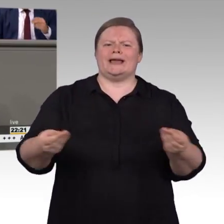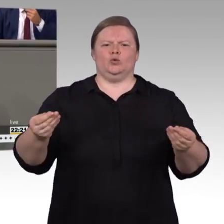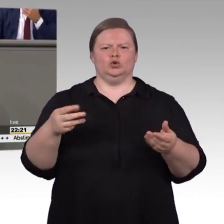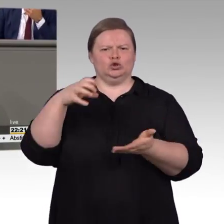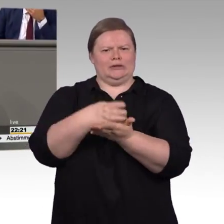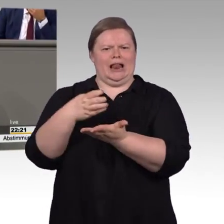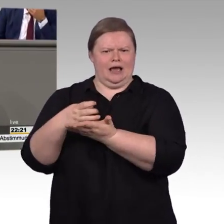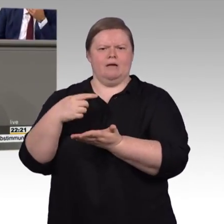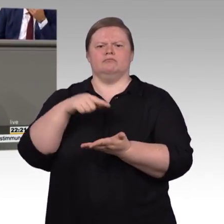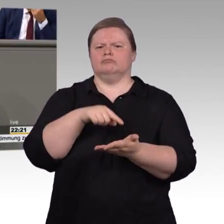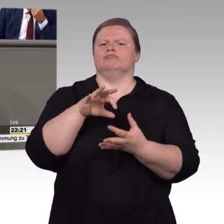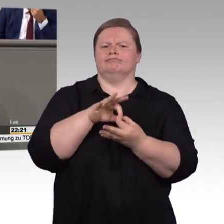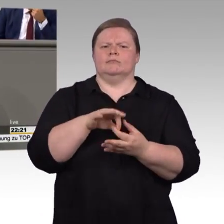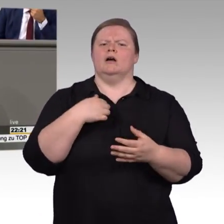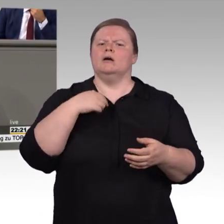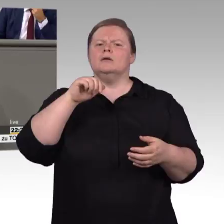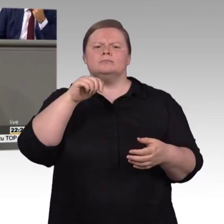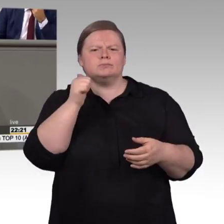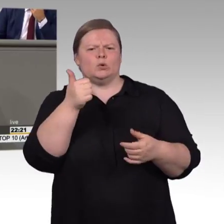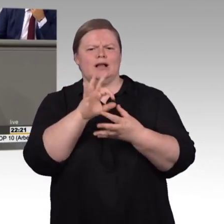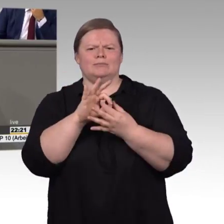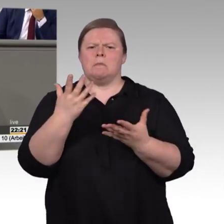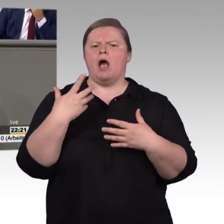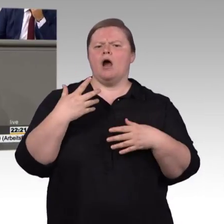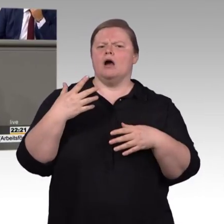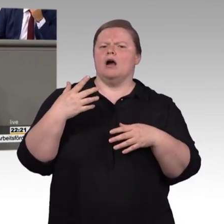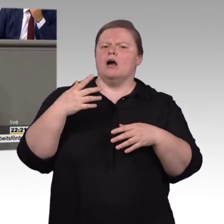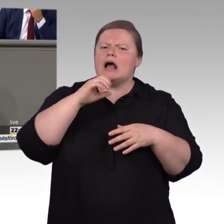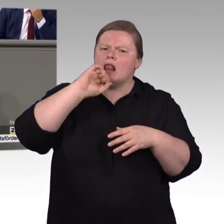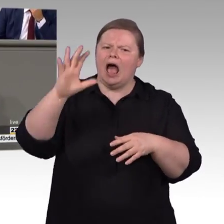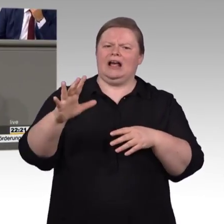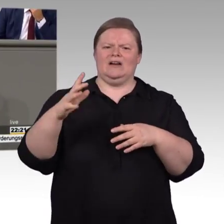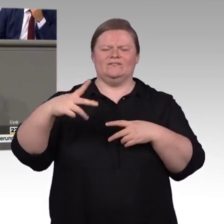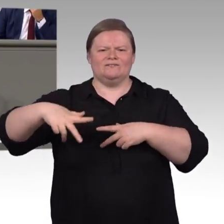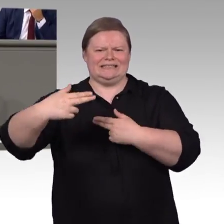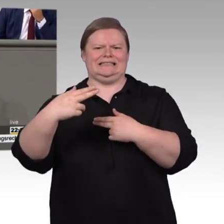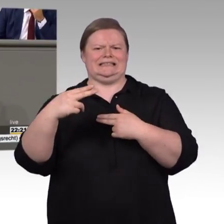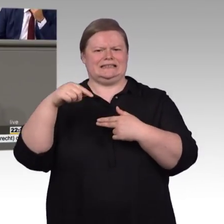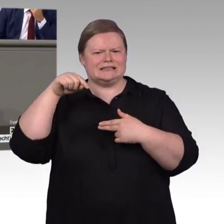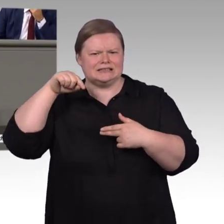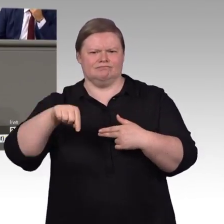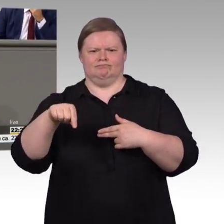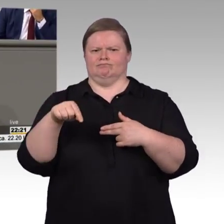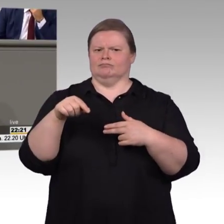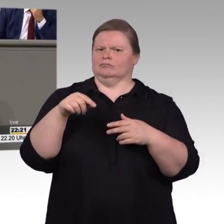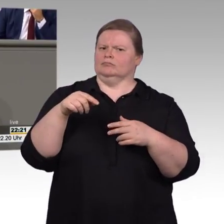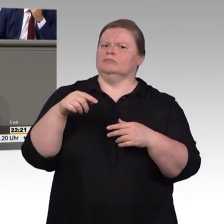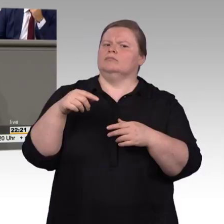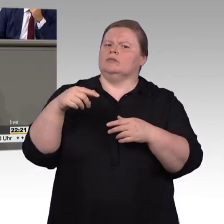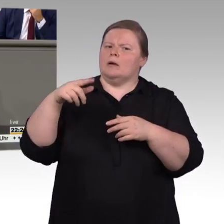Letzter Punkt zu den Änderungsanträgen möchte ich noch mal auf die Schlichtungsstellen eingehen, indem wir insbesondere durch die